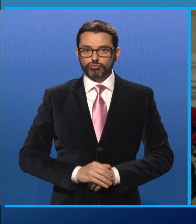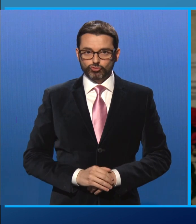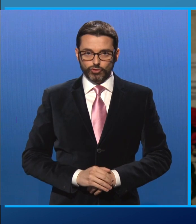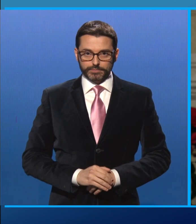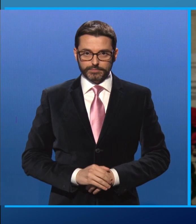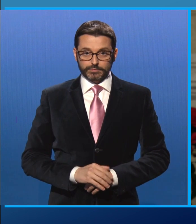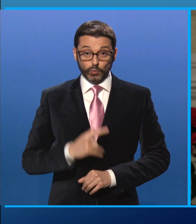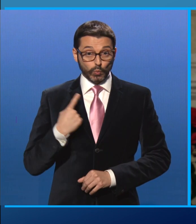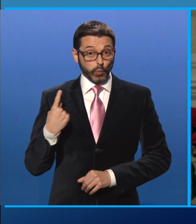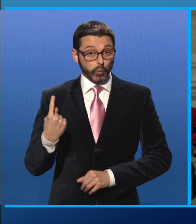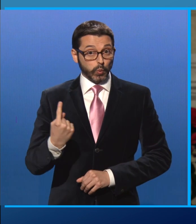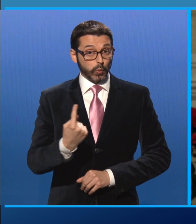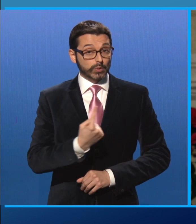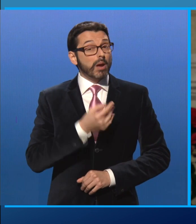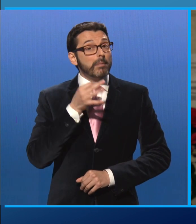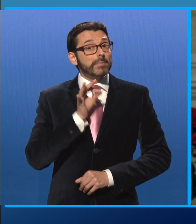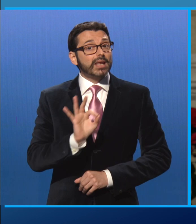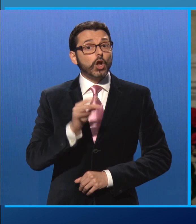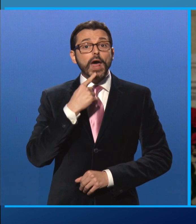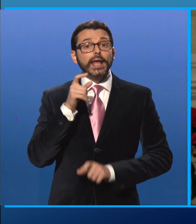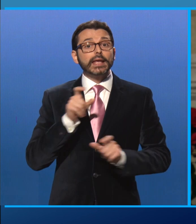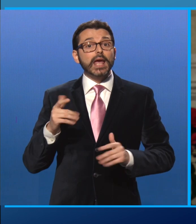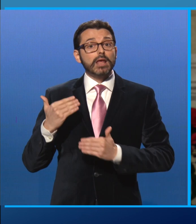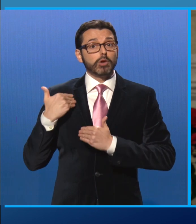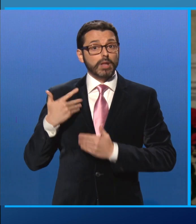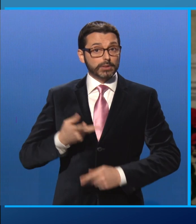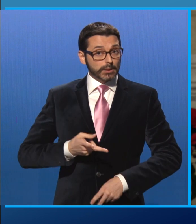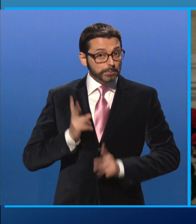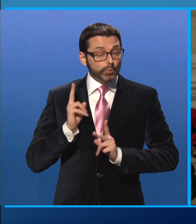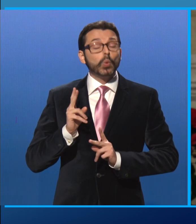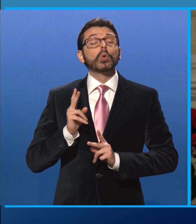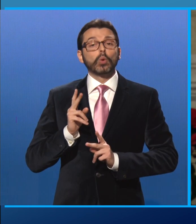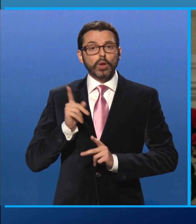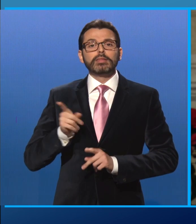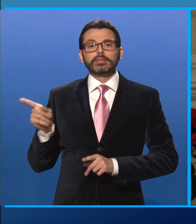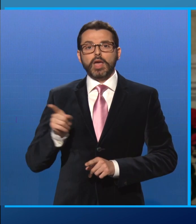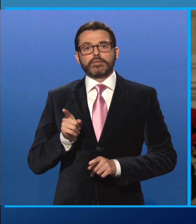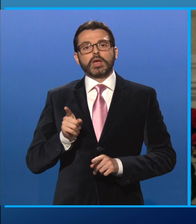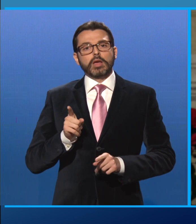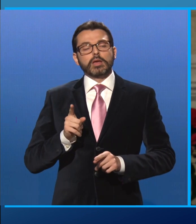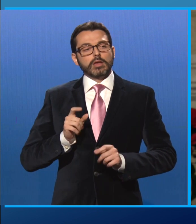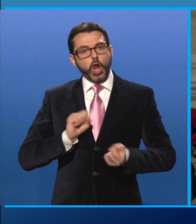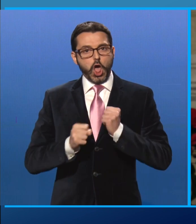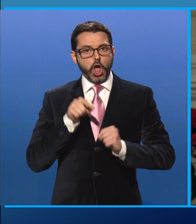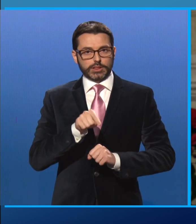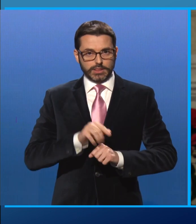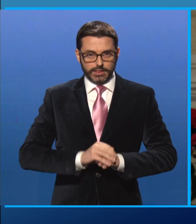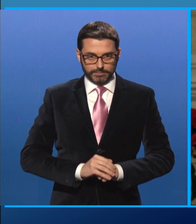Tutti, particolarmente chi ha più responsabilità, devono opporsi a questa deriva. Il web, ad